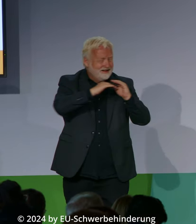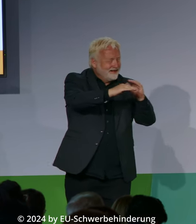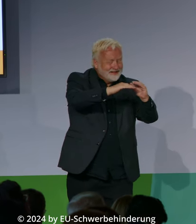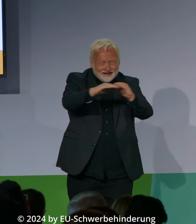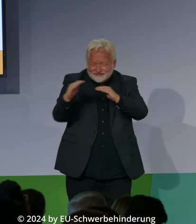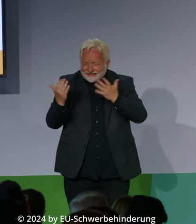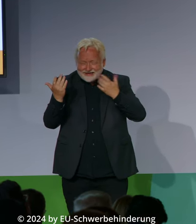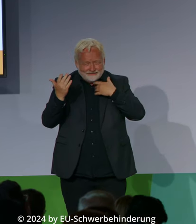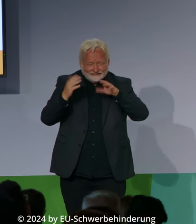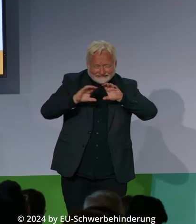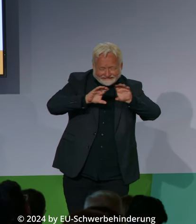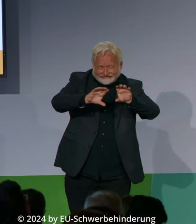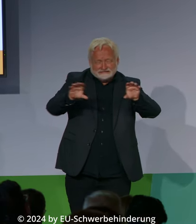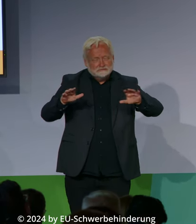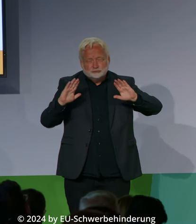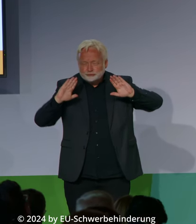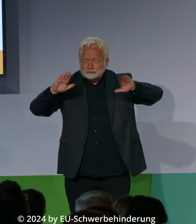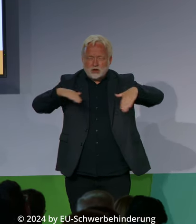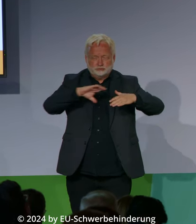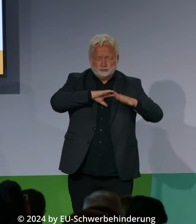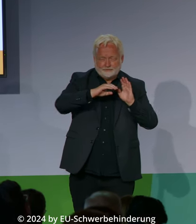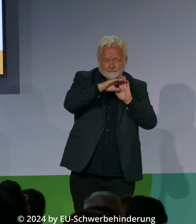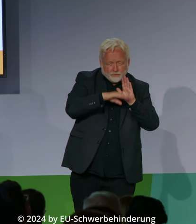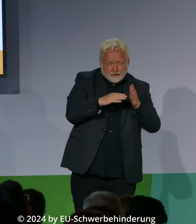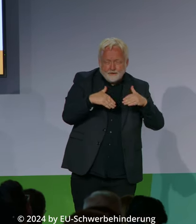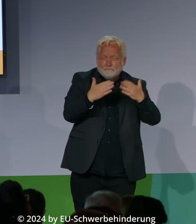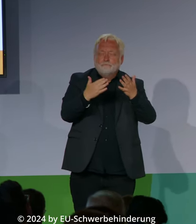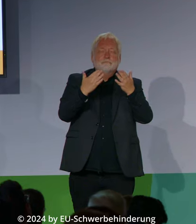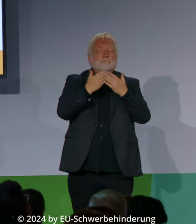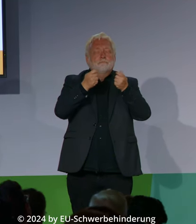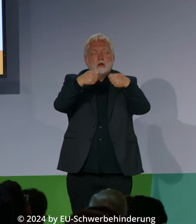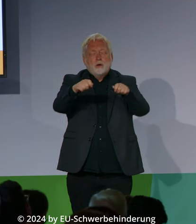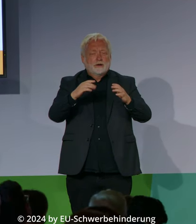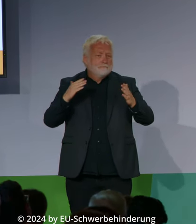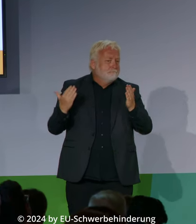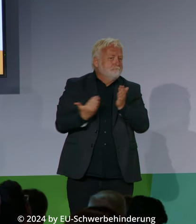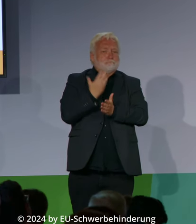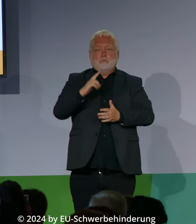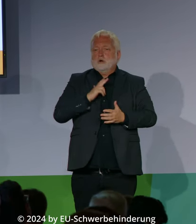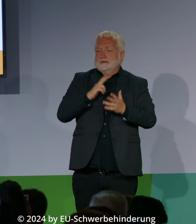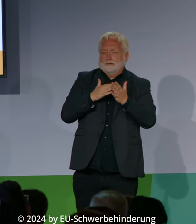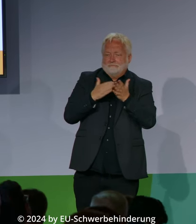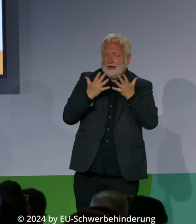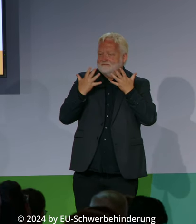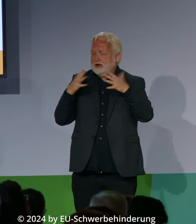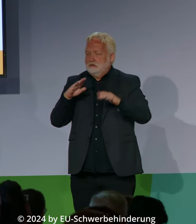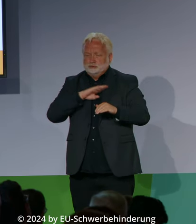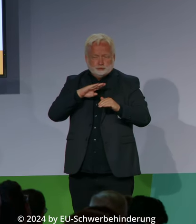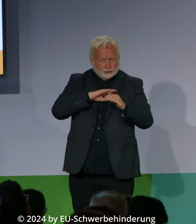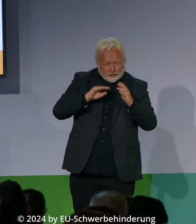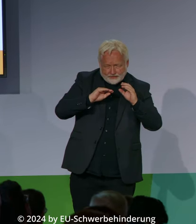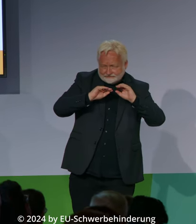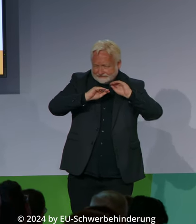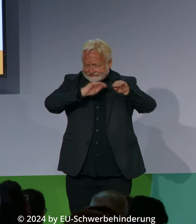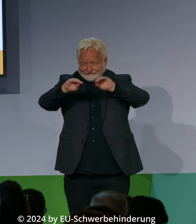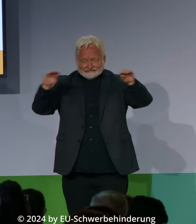Reform des Behindertengleichstellungsgesetzes. Wie im Koalitionsvertrag vereinbart, sollen künftig auch private Anbieter von Produkten